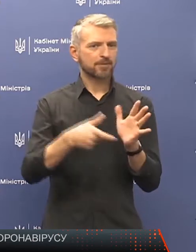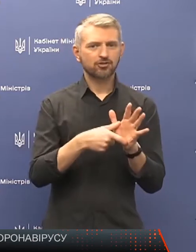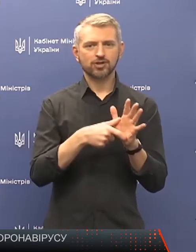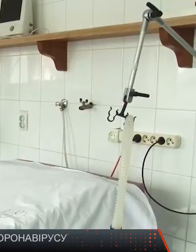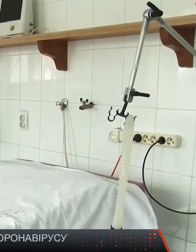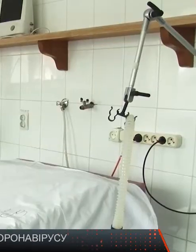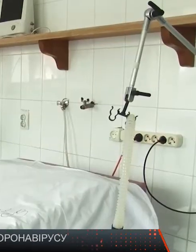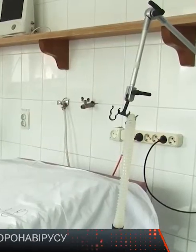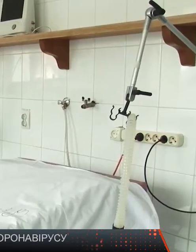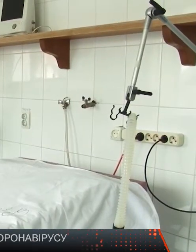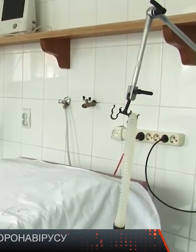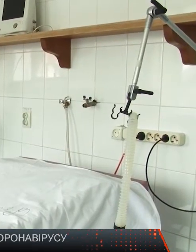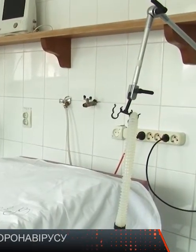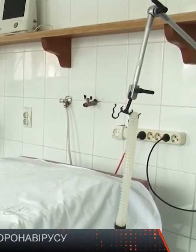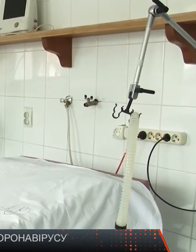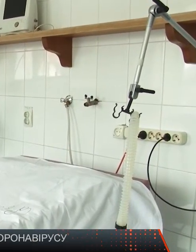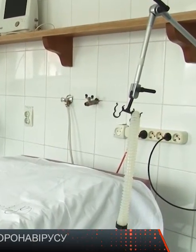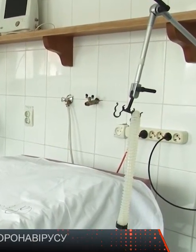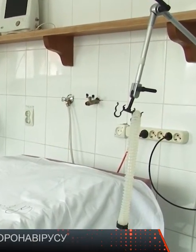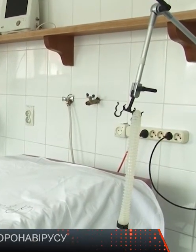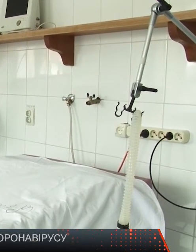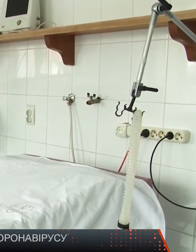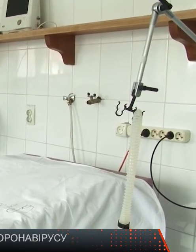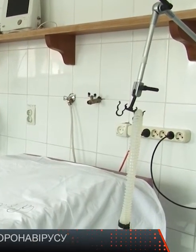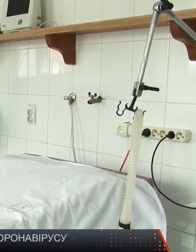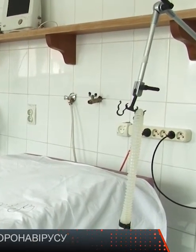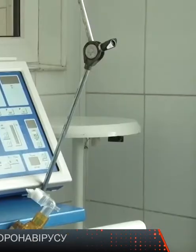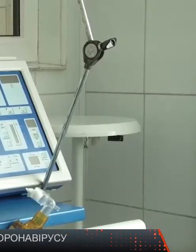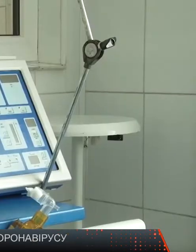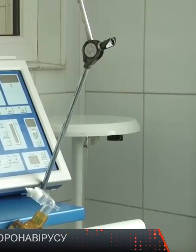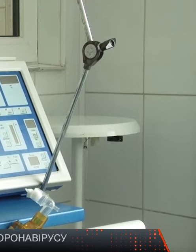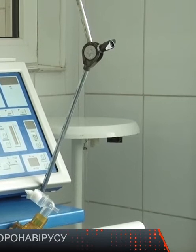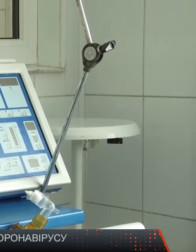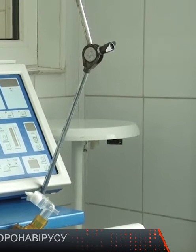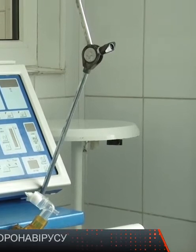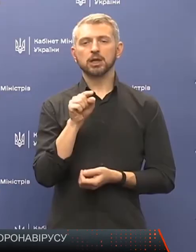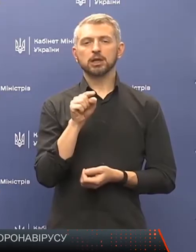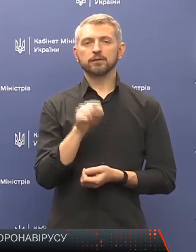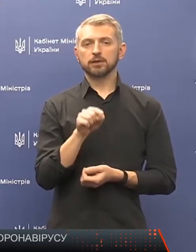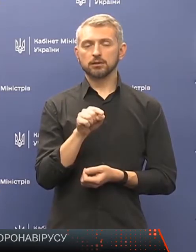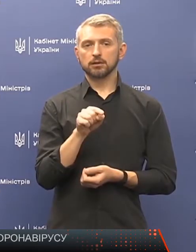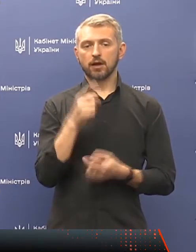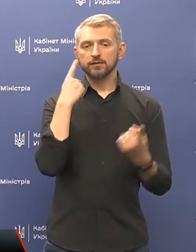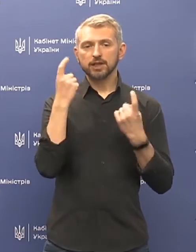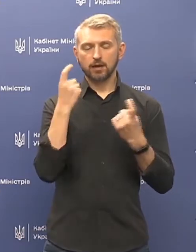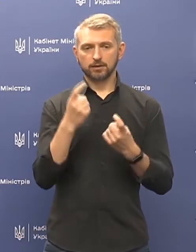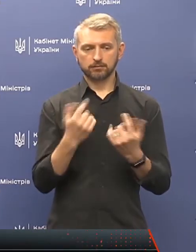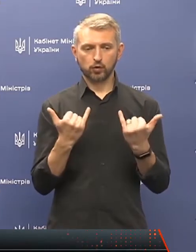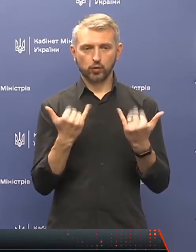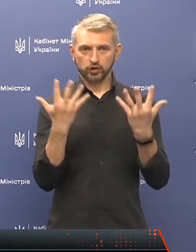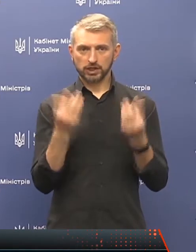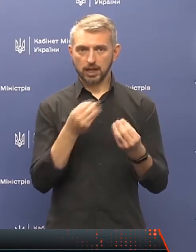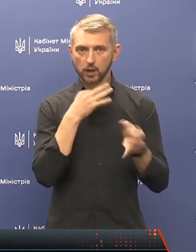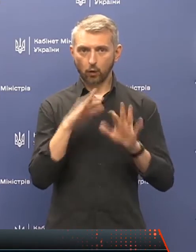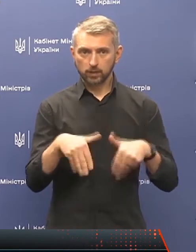матеріалів. Також пояснили, як відбувається процедура поховання людини померли від коронавірусу. В наших сьогоднішній день рекомендаціях